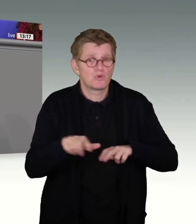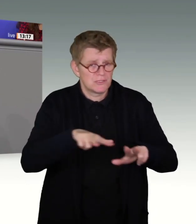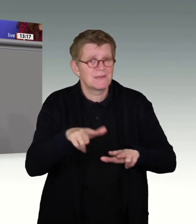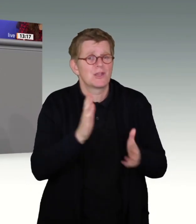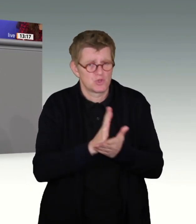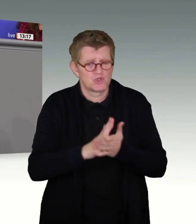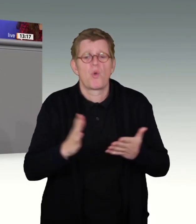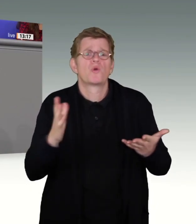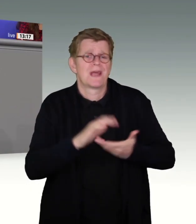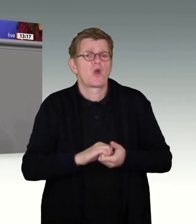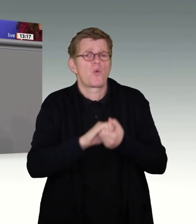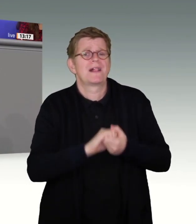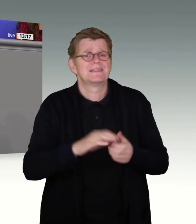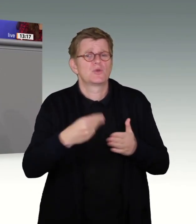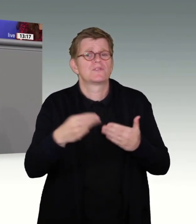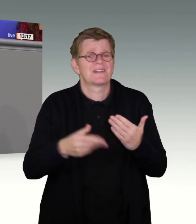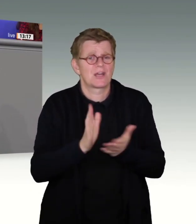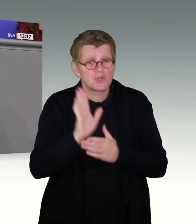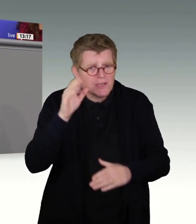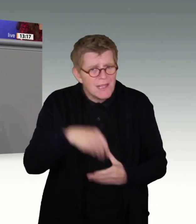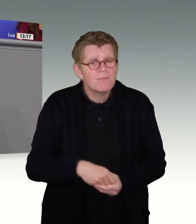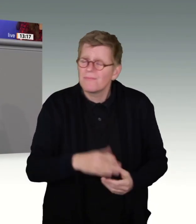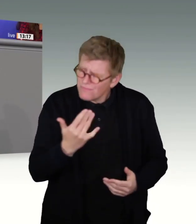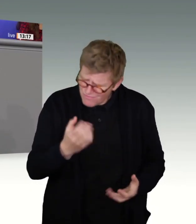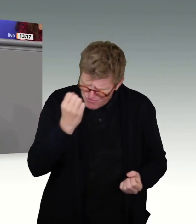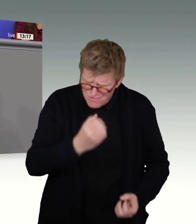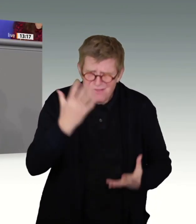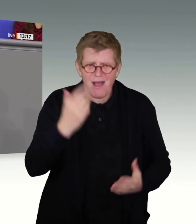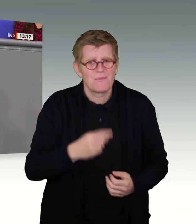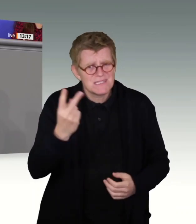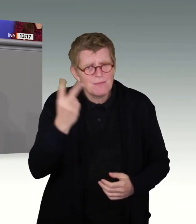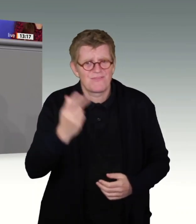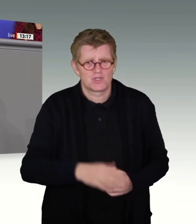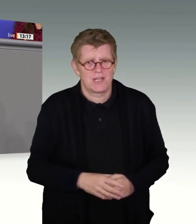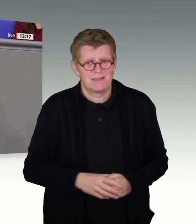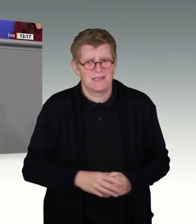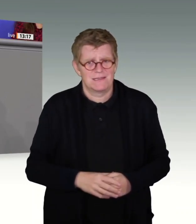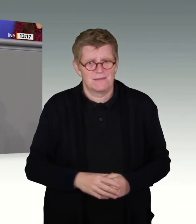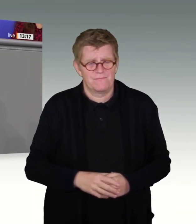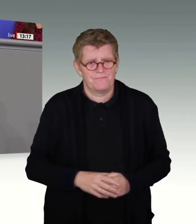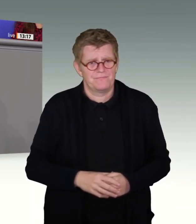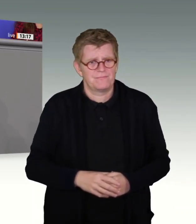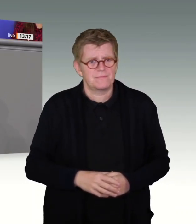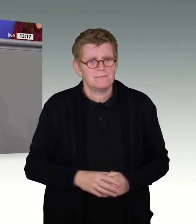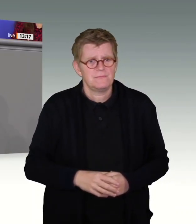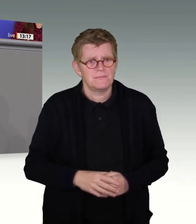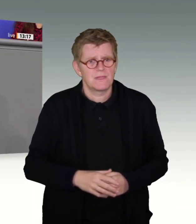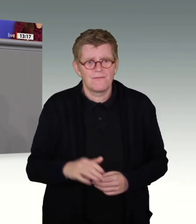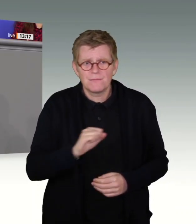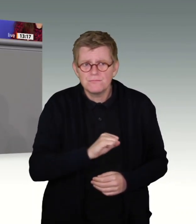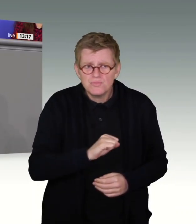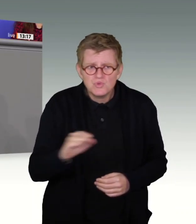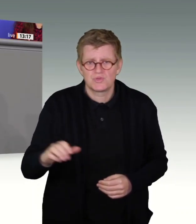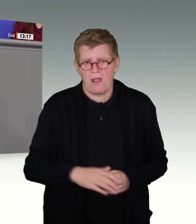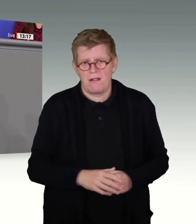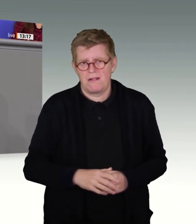Koalitionsvertrag aufgeführt. Natürlich das Thema Quick Freeze, Herr Kollege, das Thema Quick Freeze hat